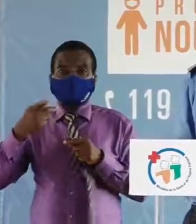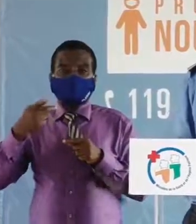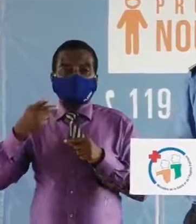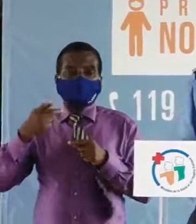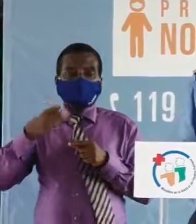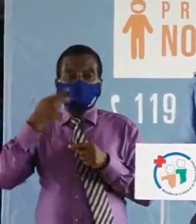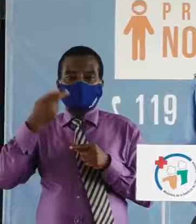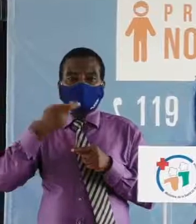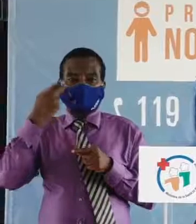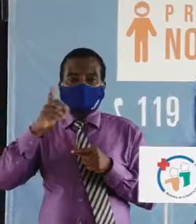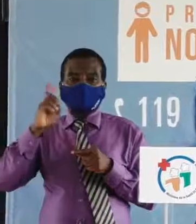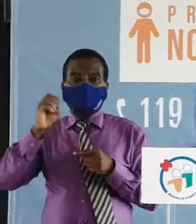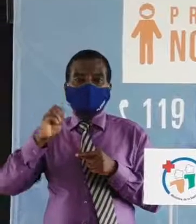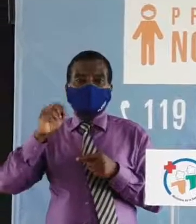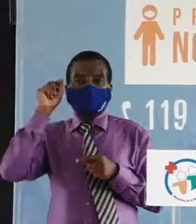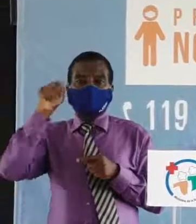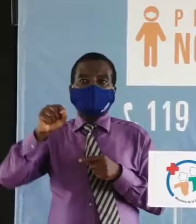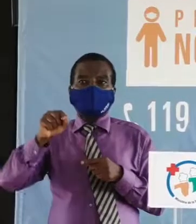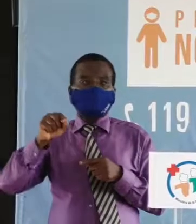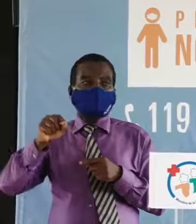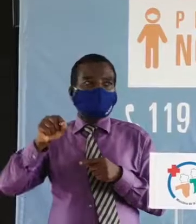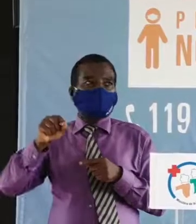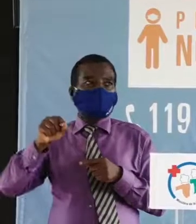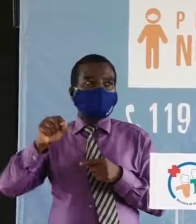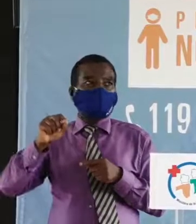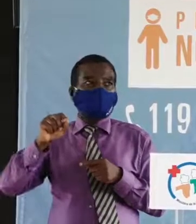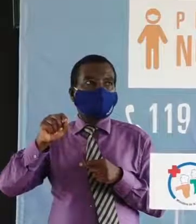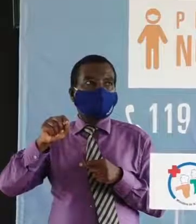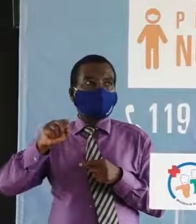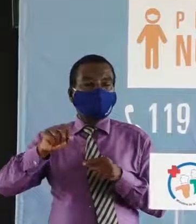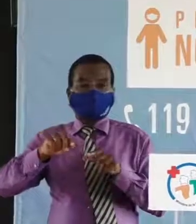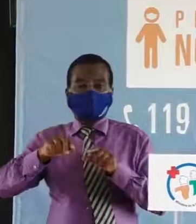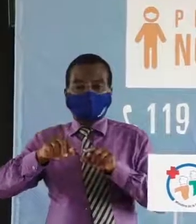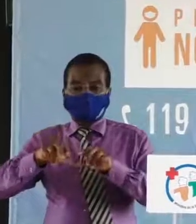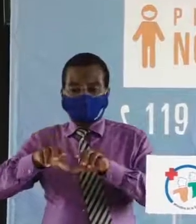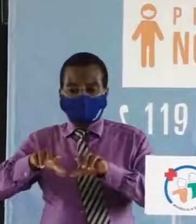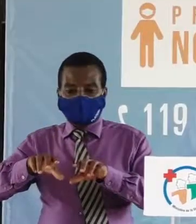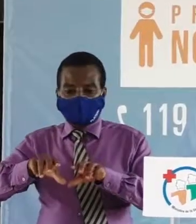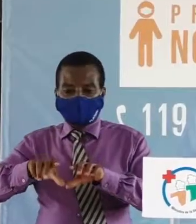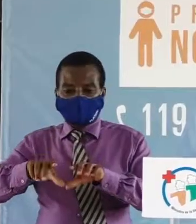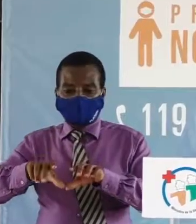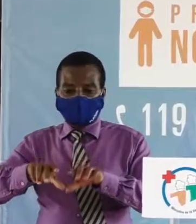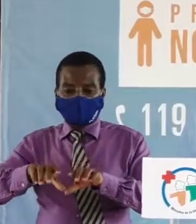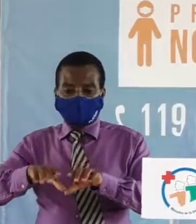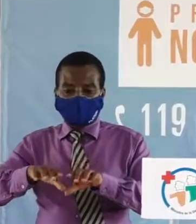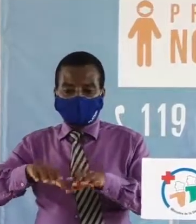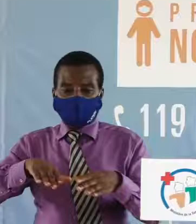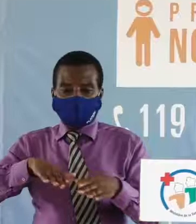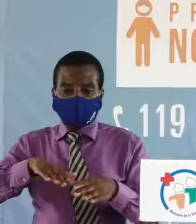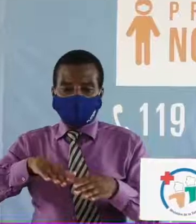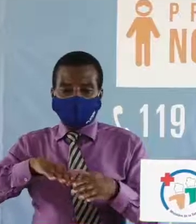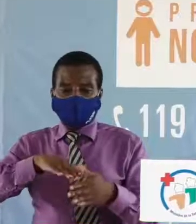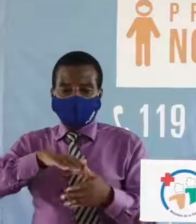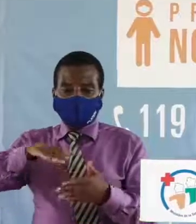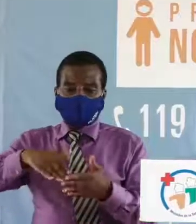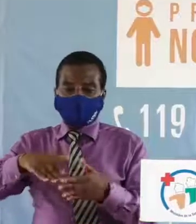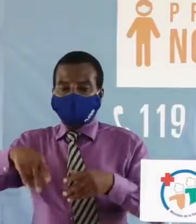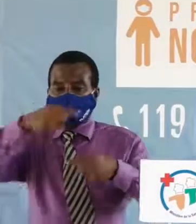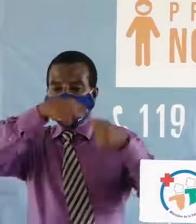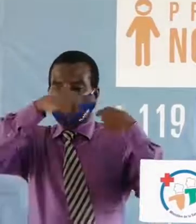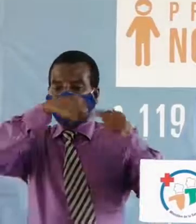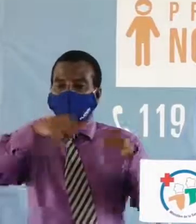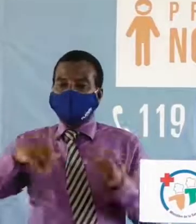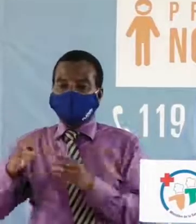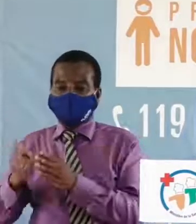de le point de dans le milieu du transport la réglementation et puis la deuxième